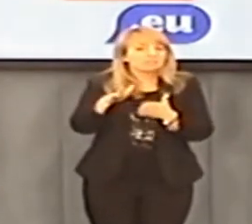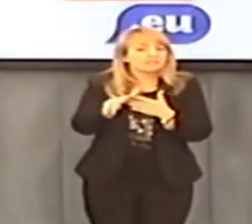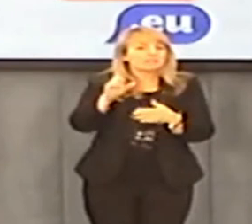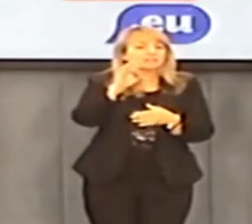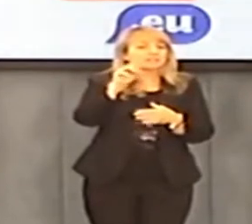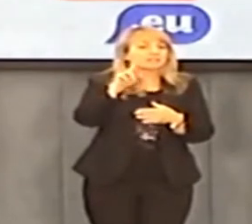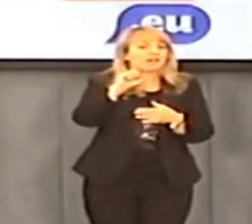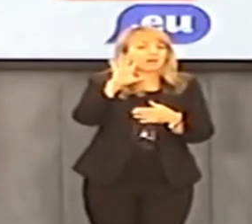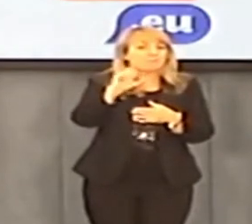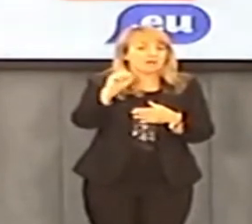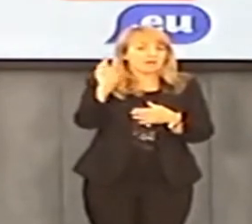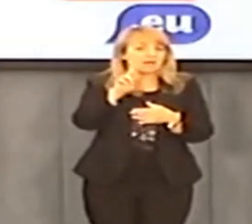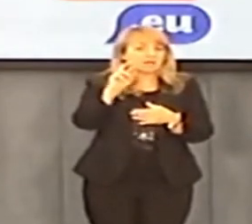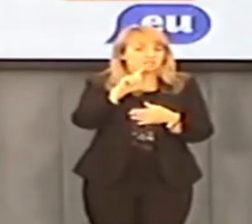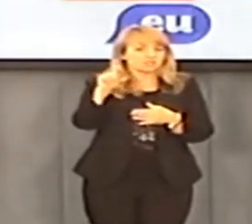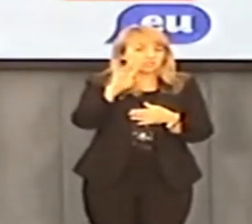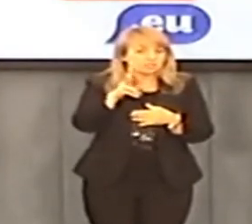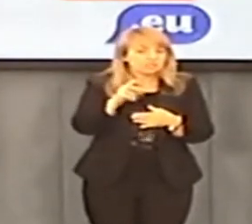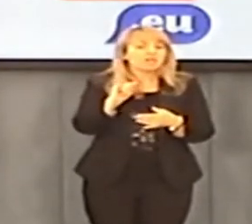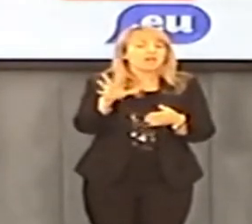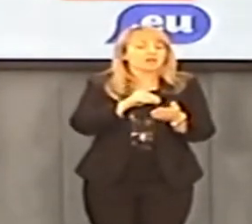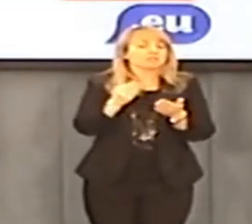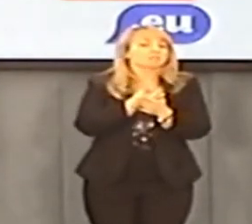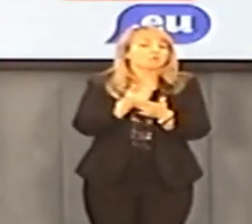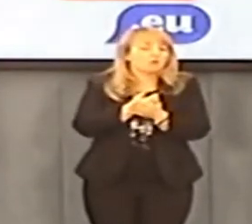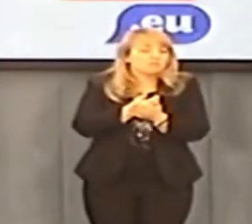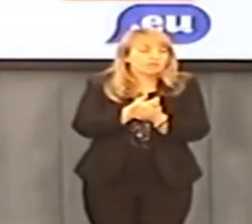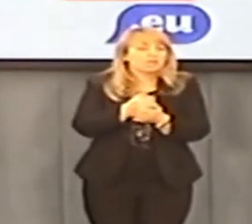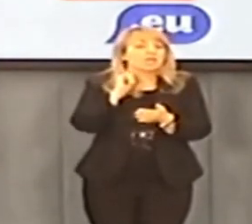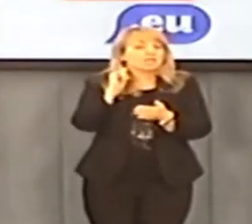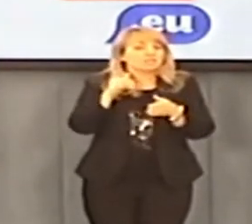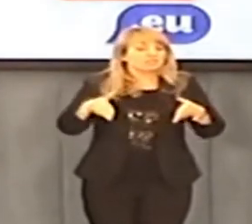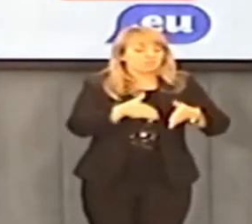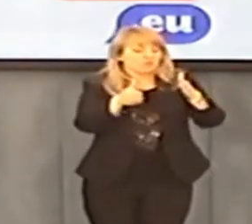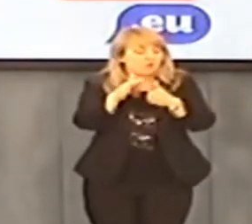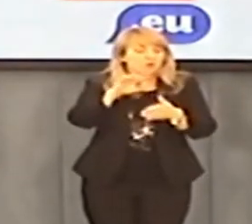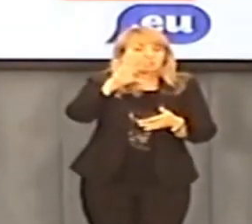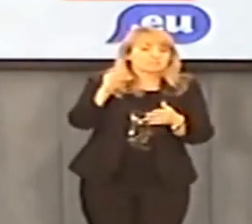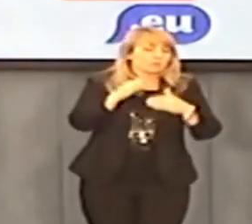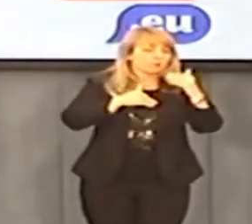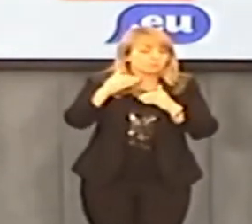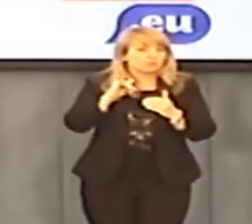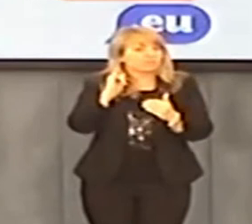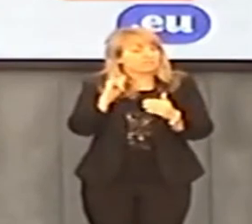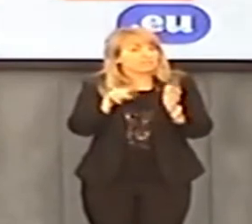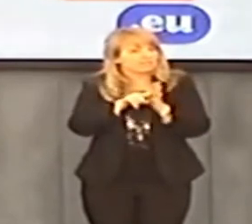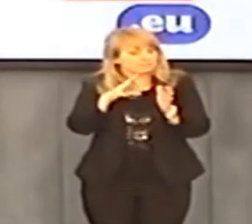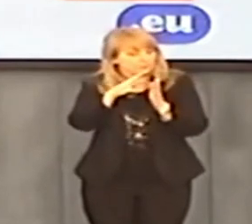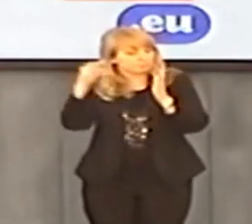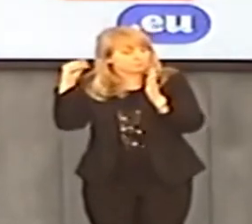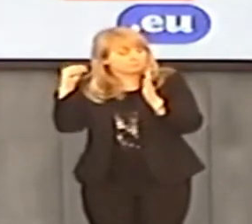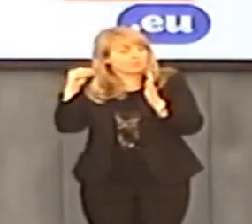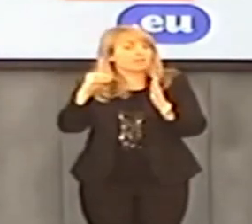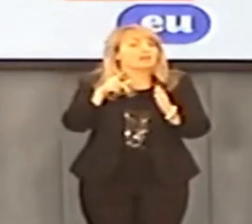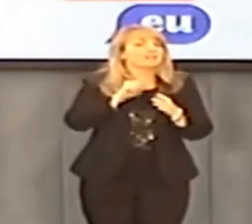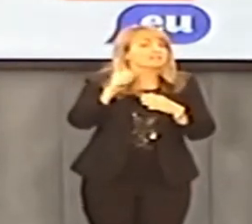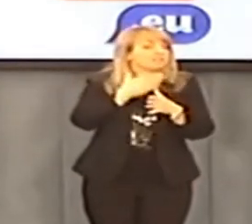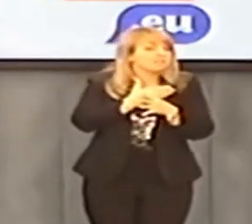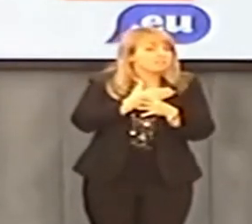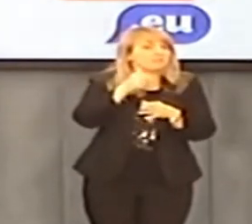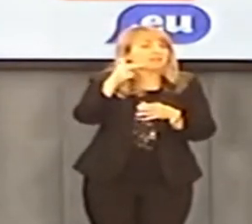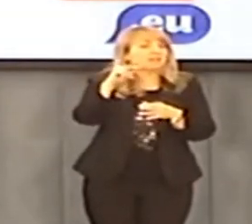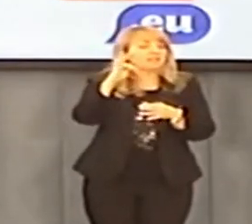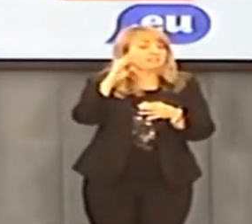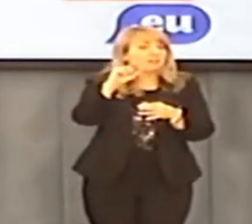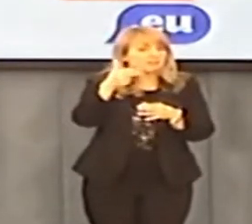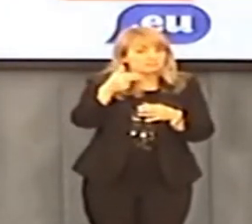na infrastrukturę kolejową i drogową oraz mniejszy cień, ale taki bardziej jaskrawy, firmy Can Media.